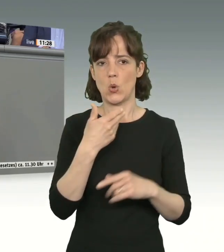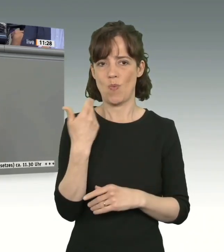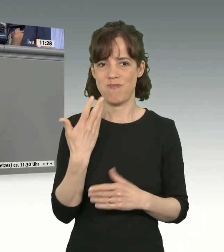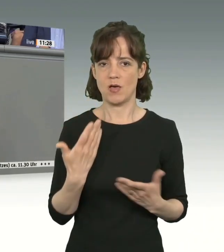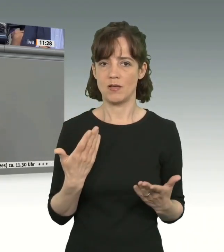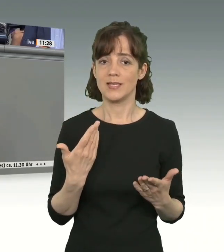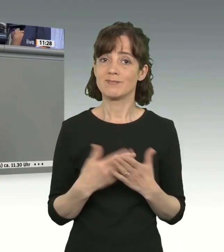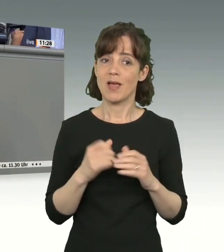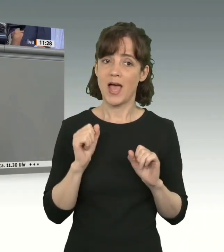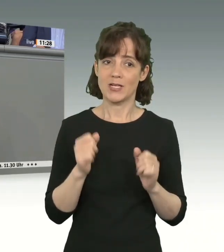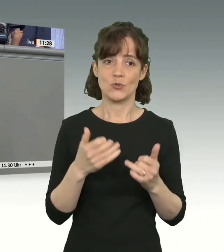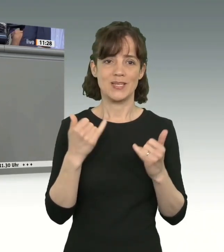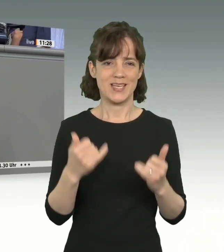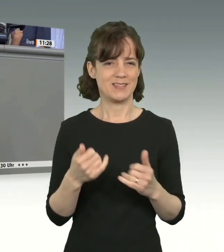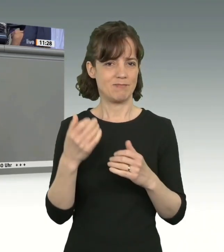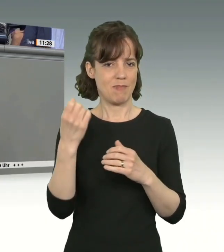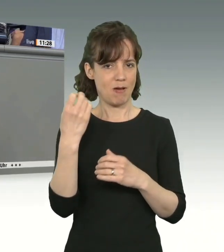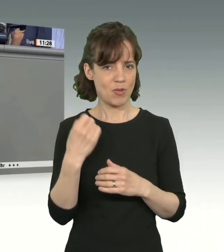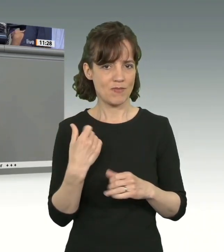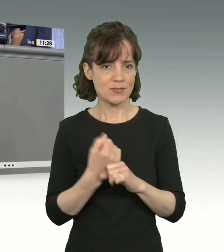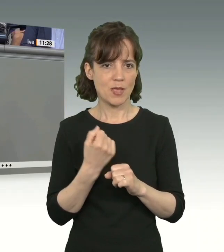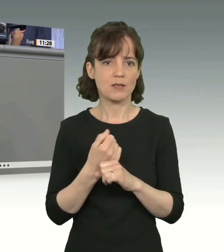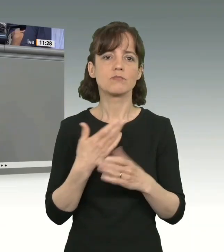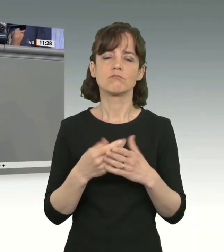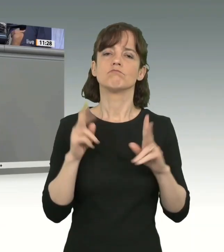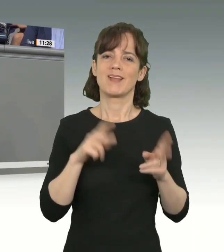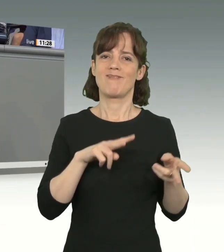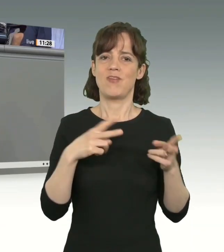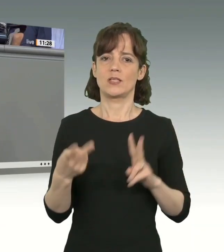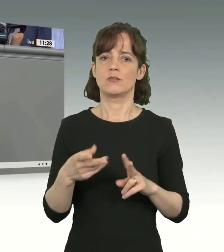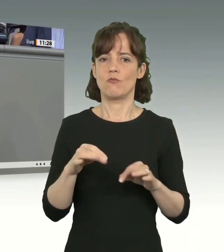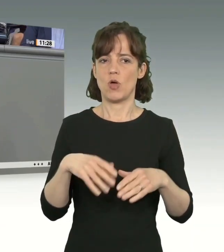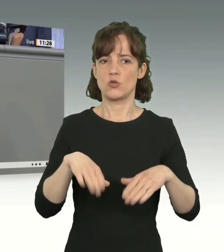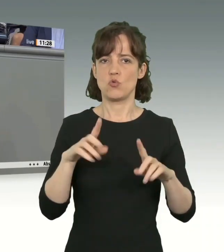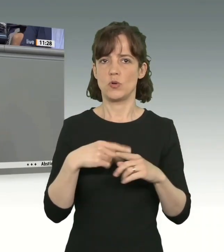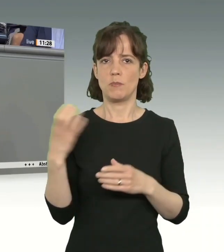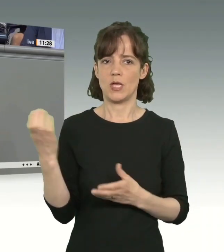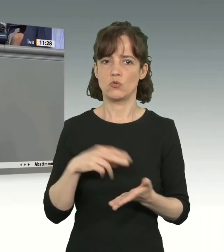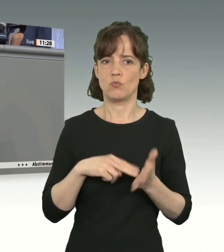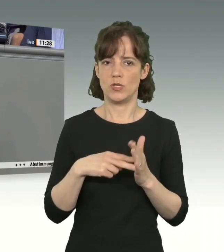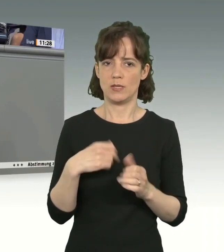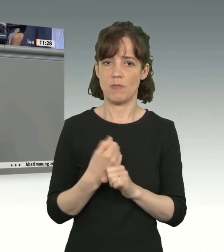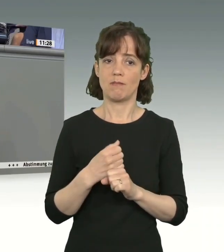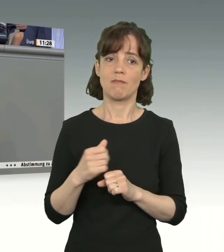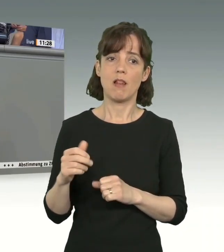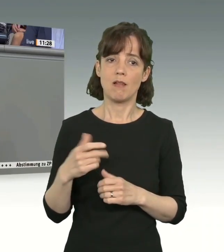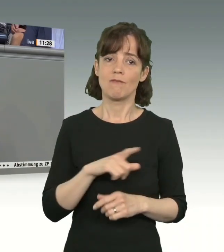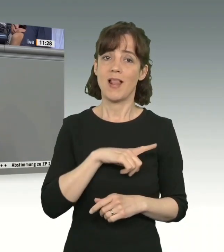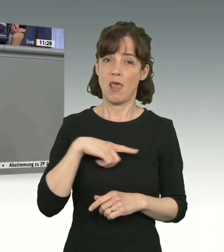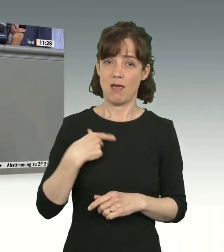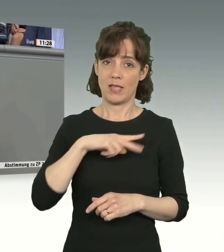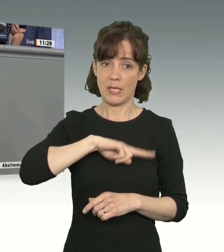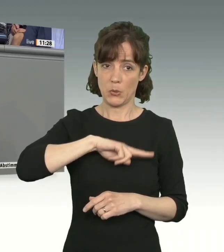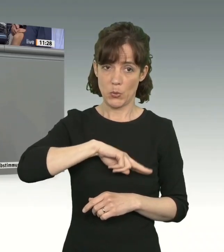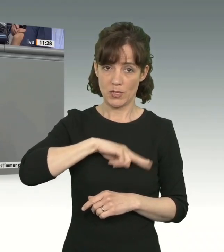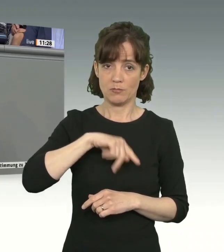der Asyl- und Migrationspolitik machen, indem wir für Langgeduldete ein Chancenaufenthaltsrecht schaffen, indem wir erstmalig Migrationsabkommen schließen, was Angela Merkel und